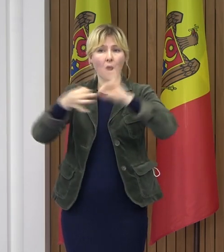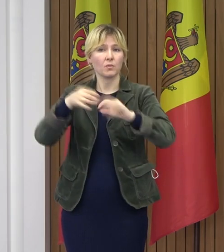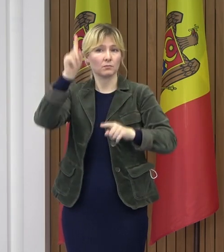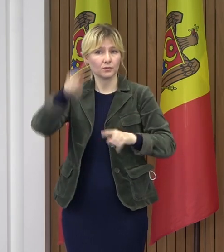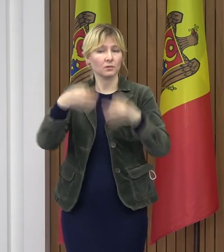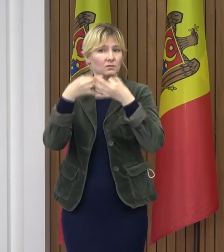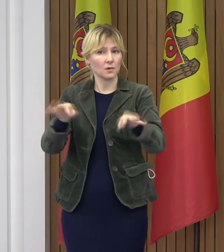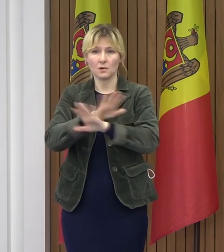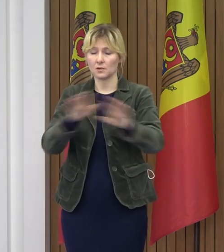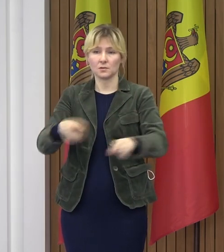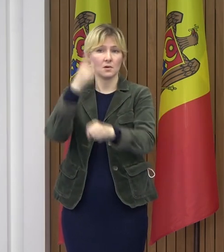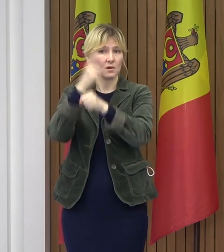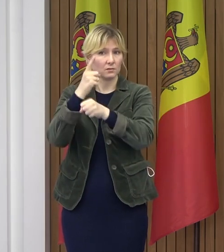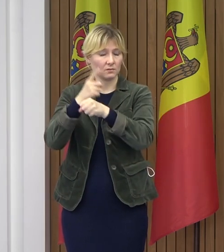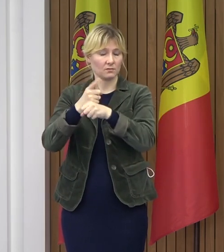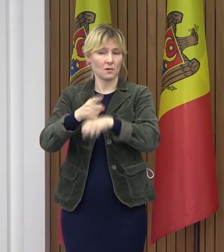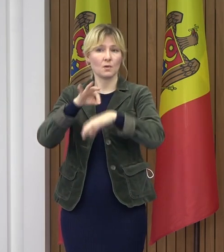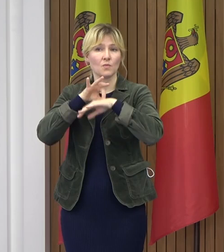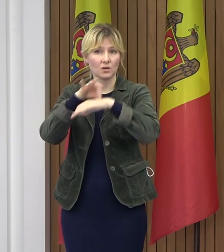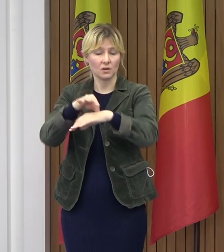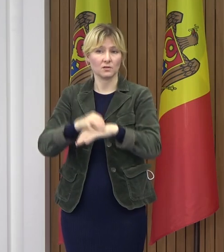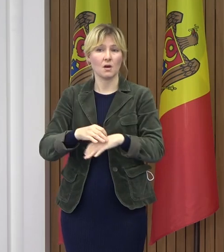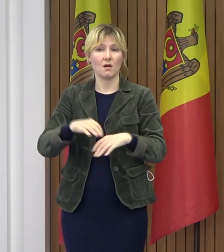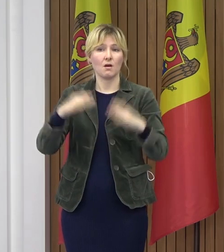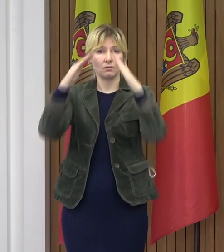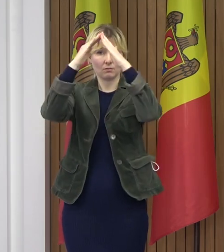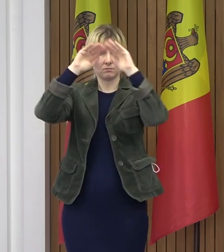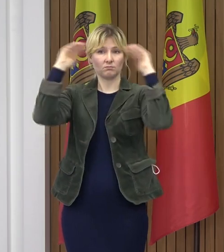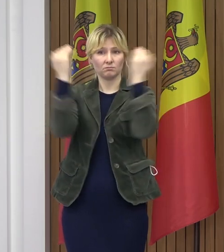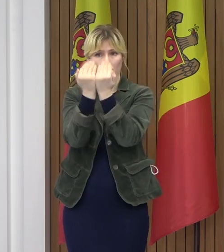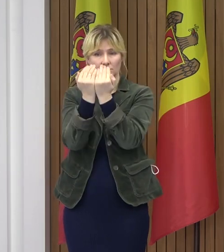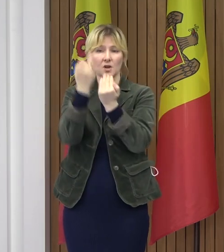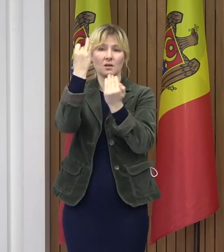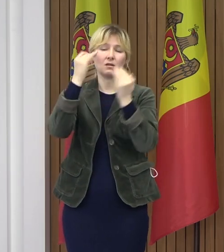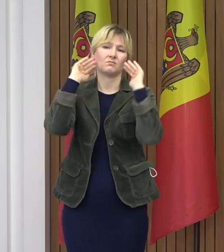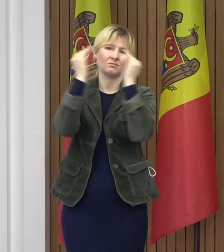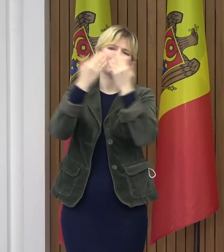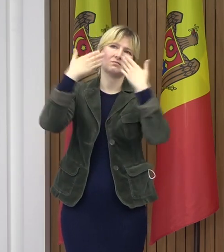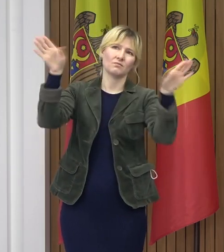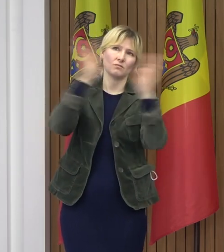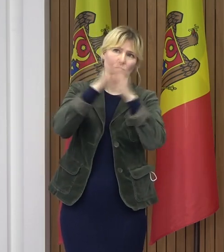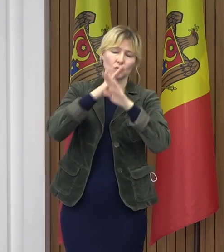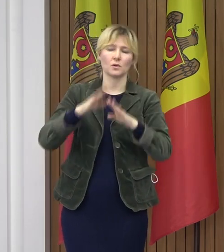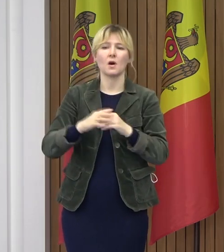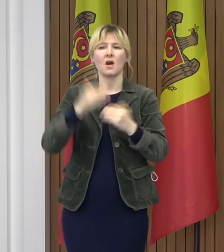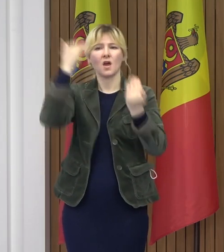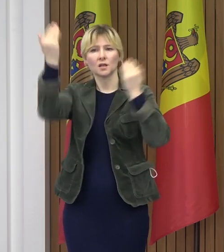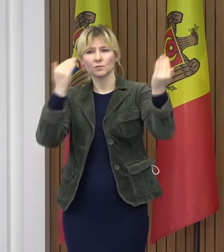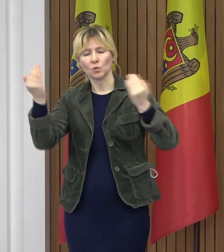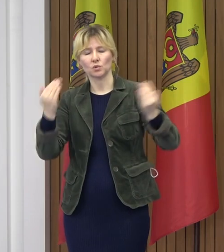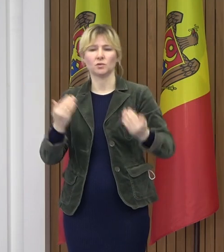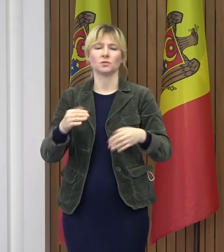Se interzice organizarea și desfășurarea în spații închise și deschise a expozițiilor, festivalurilor,